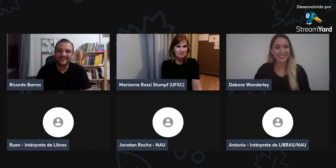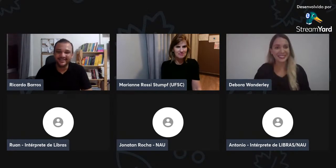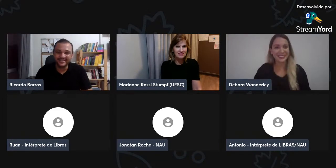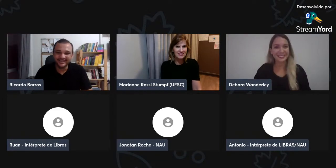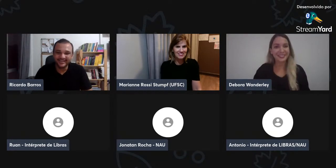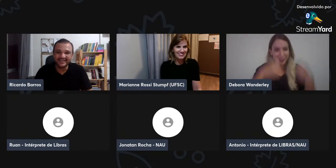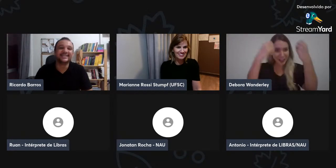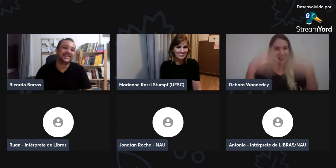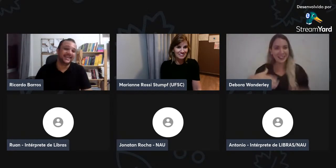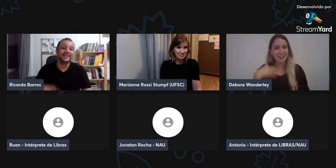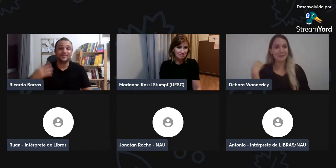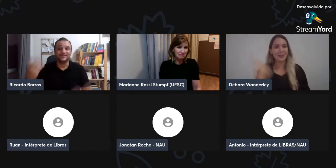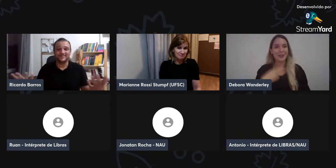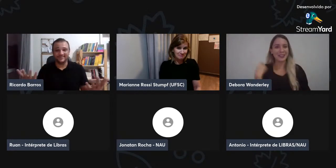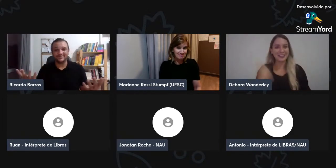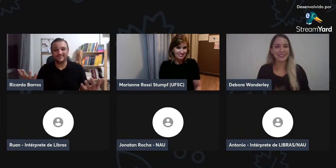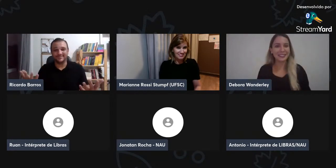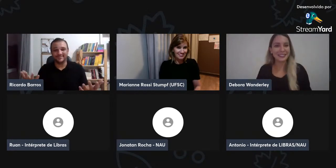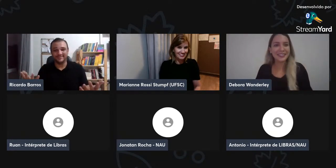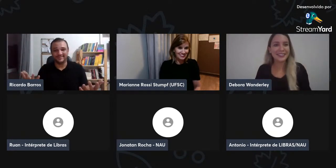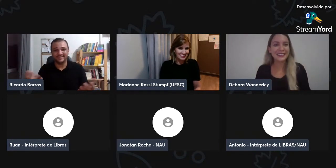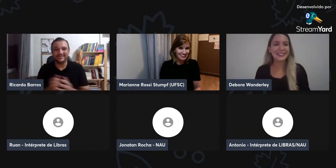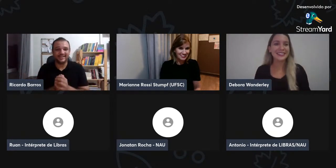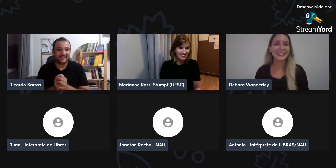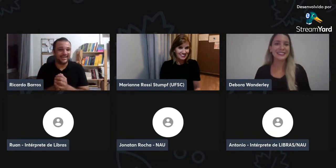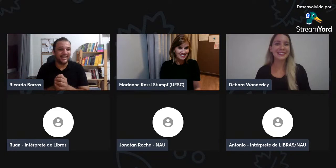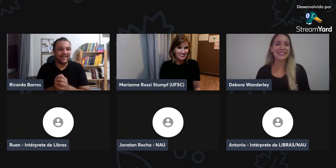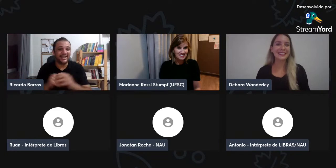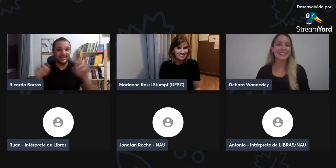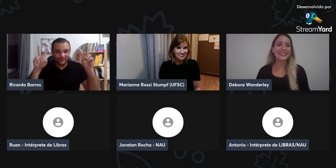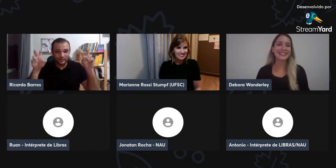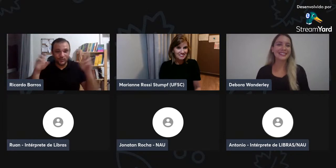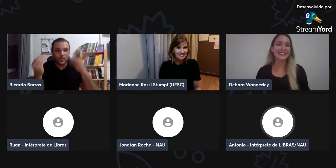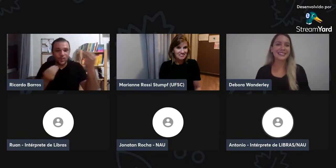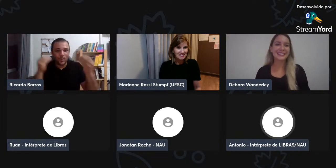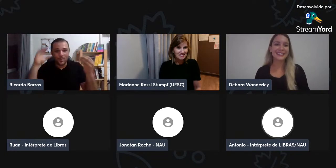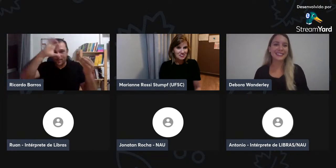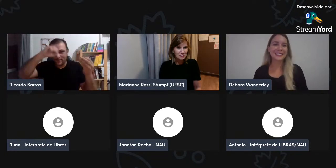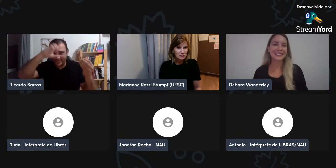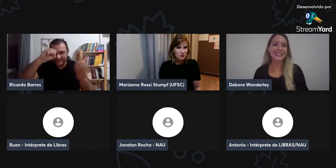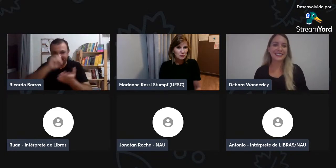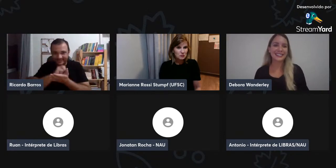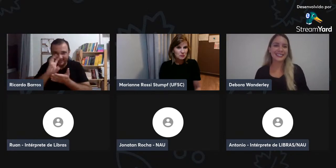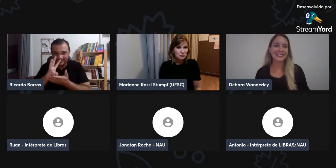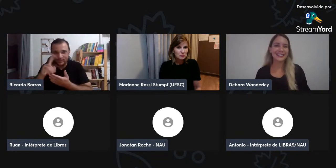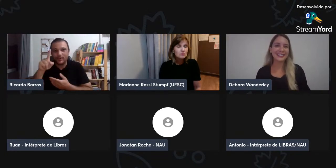não, pode começar, então, pode explicar, pode ficar à vontade.